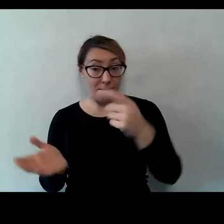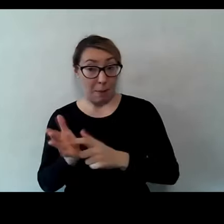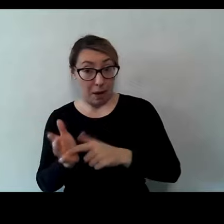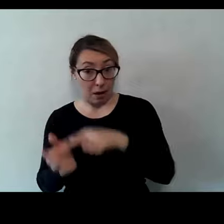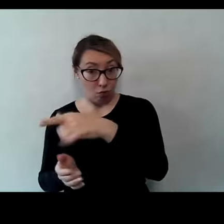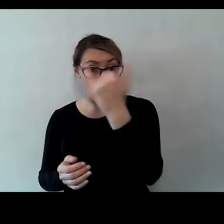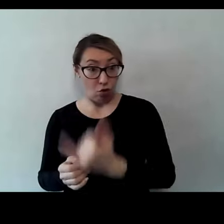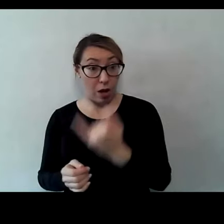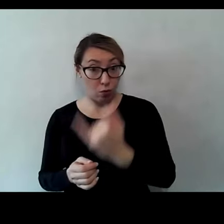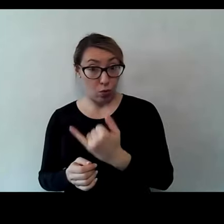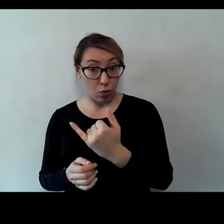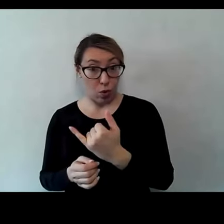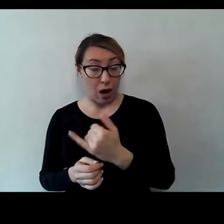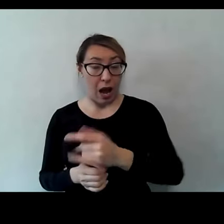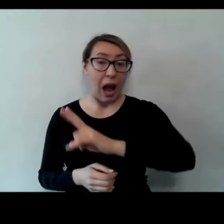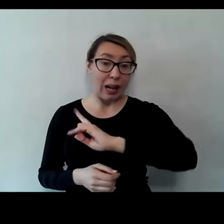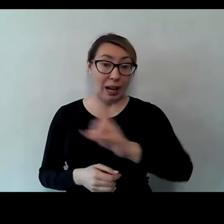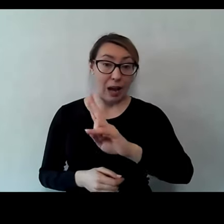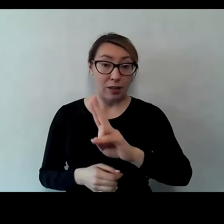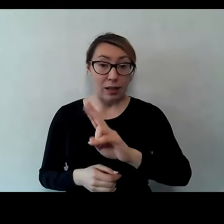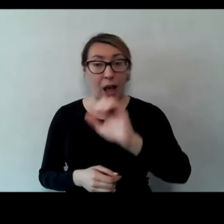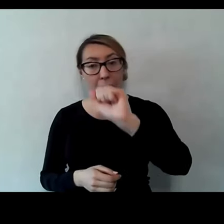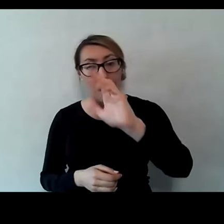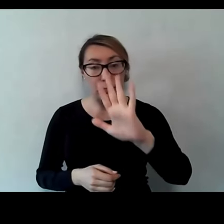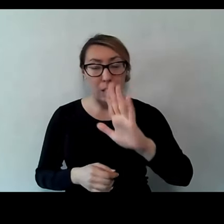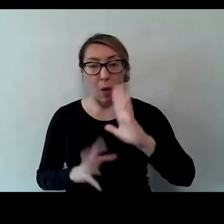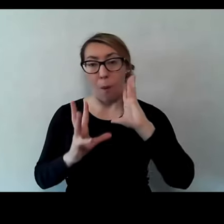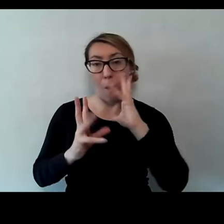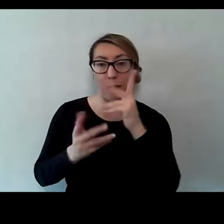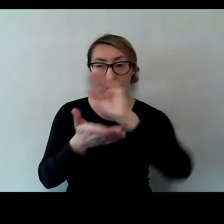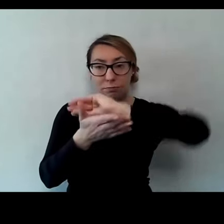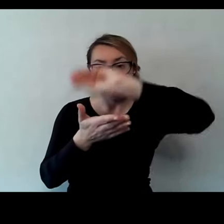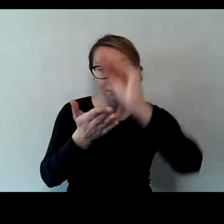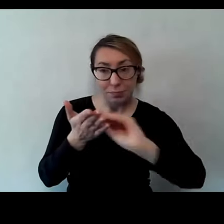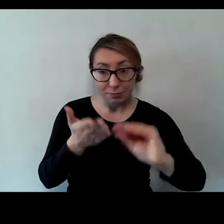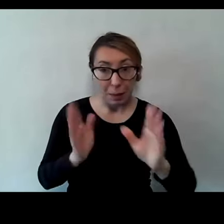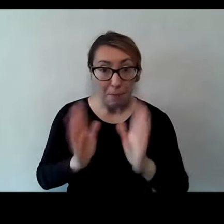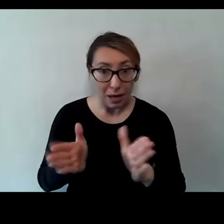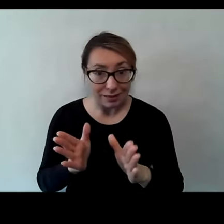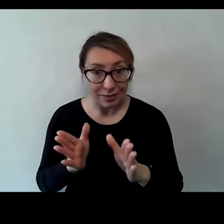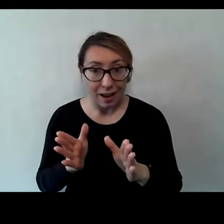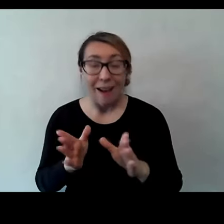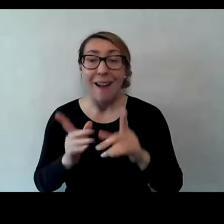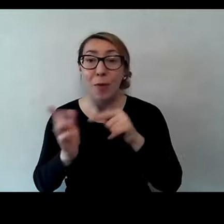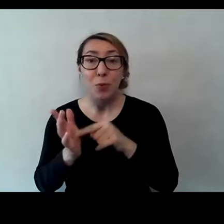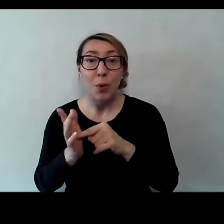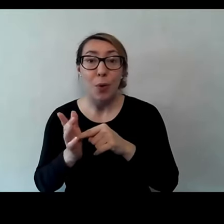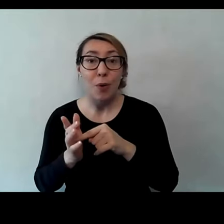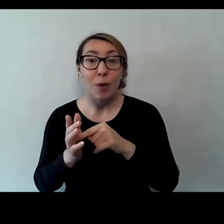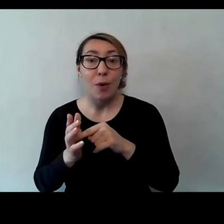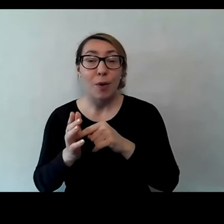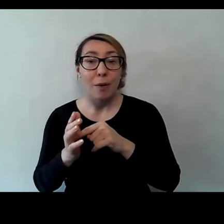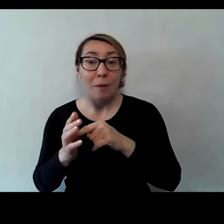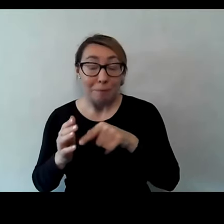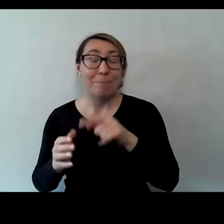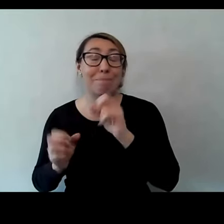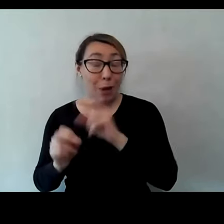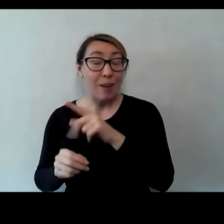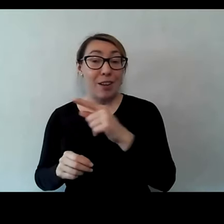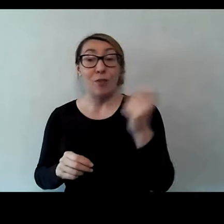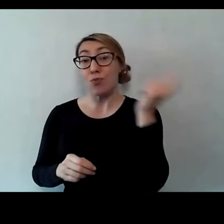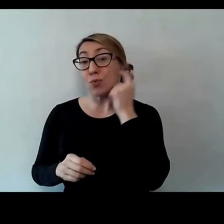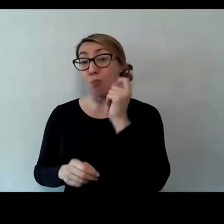każdą tą literkę ładnie wyeksportuje nam, ale tak funkcjonuje dziecko słyszące.